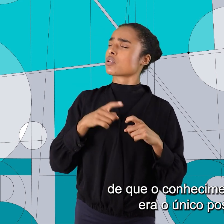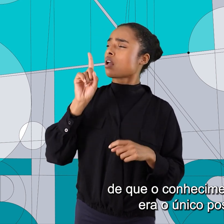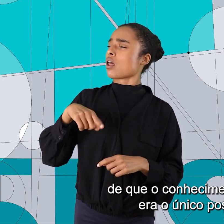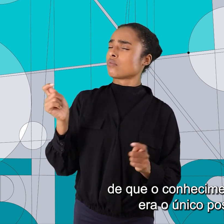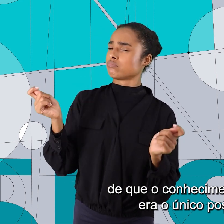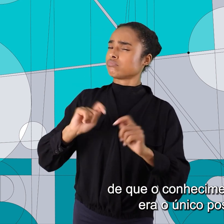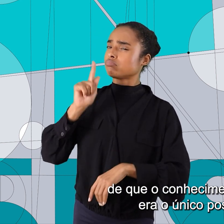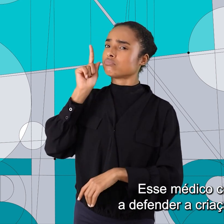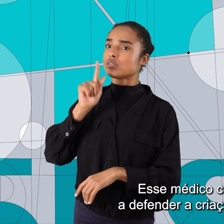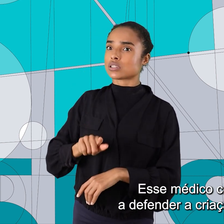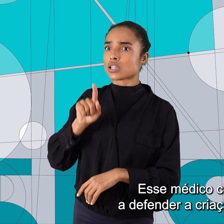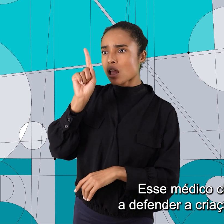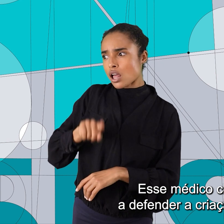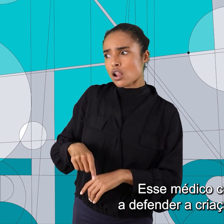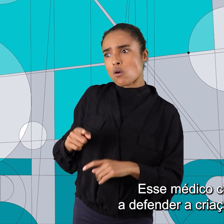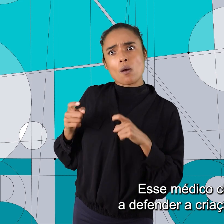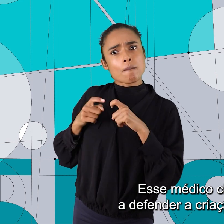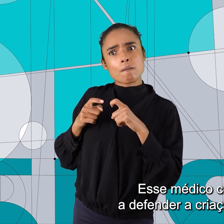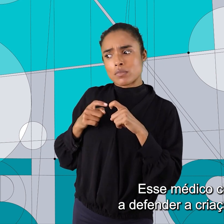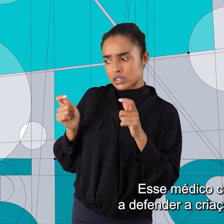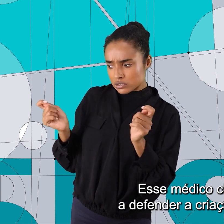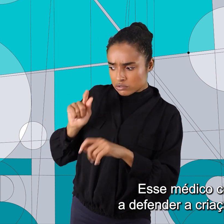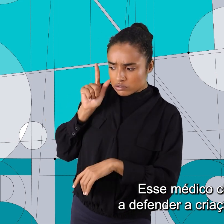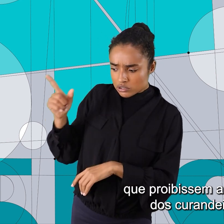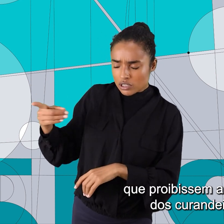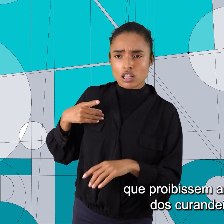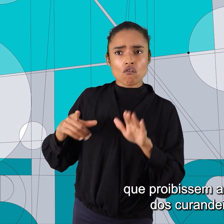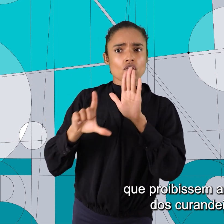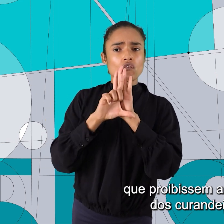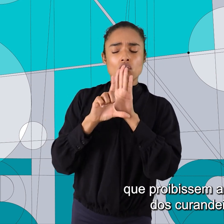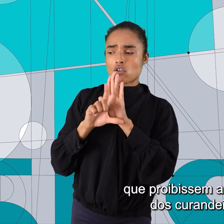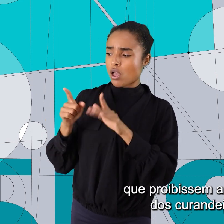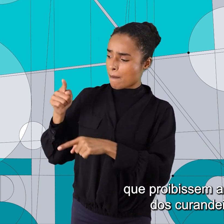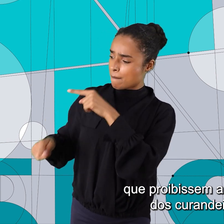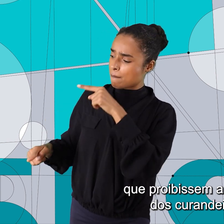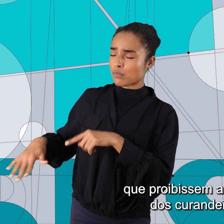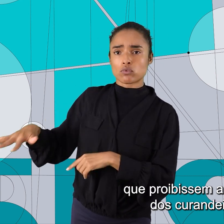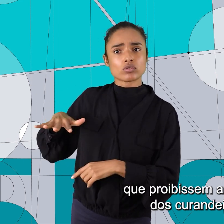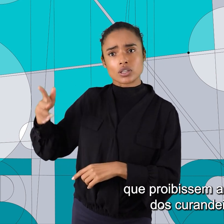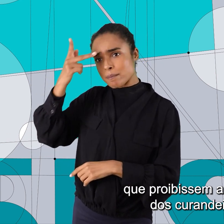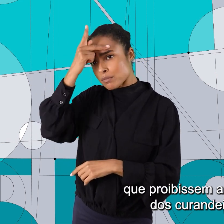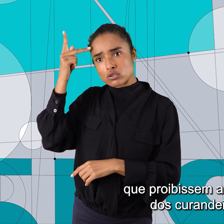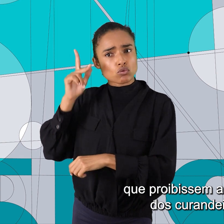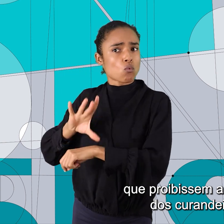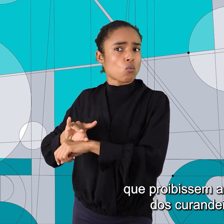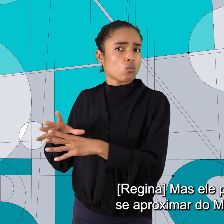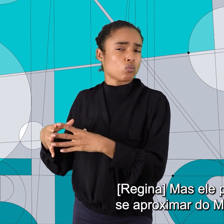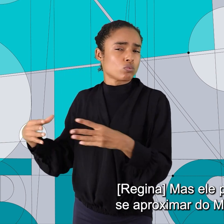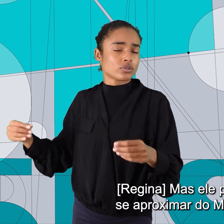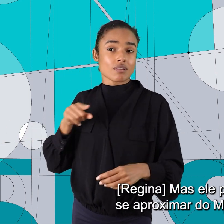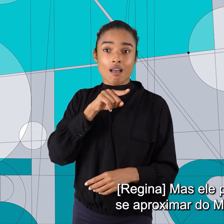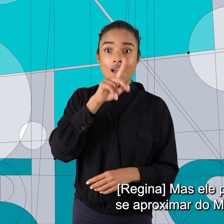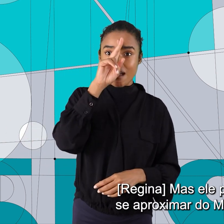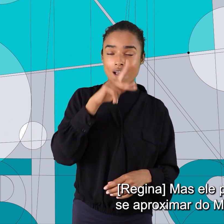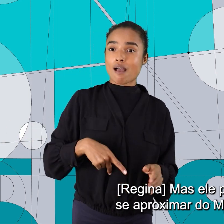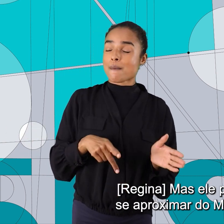possível. Esse médico chegou a defender a criação de leis que proibissem a atuação dos curandeiros. Mas